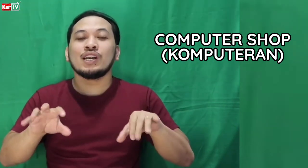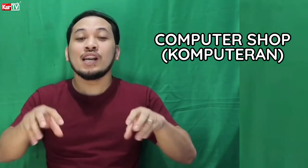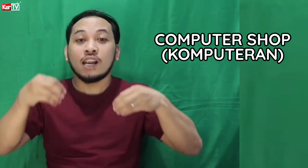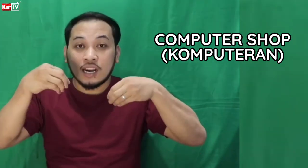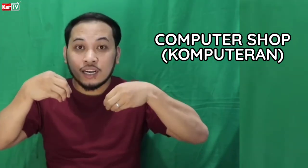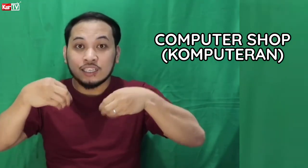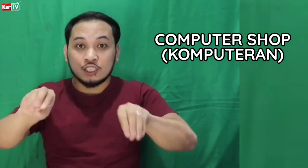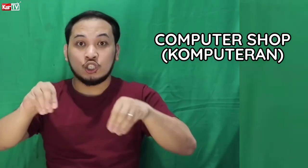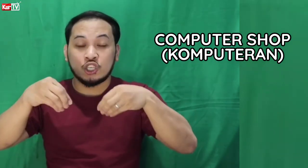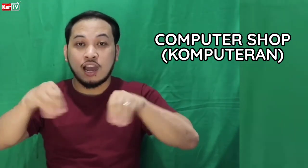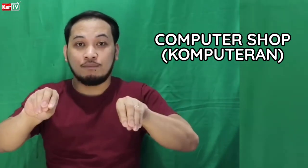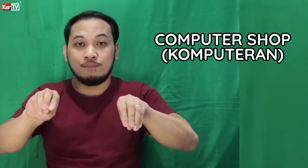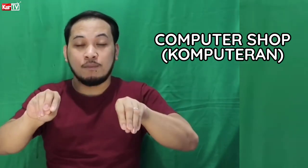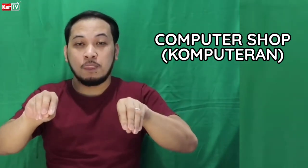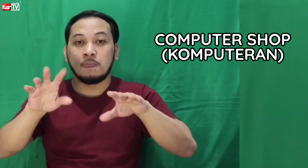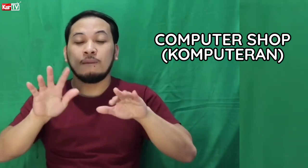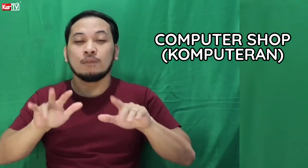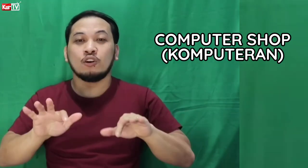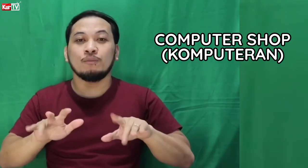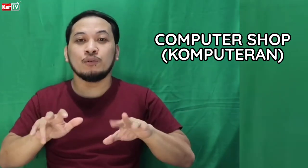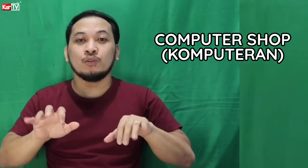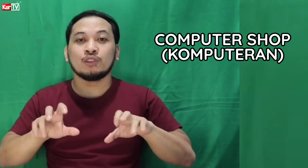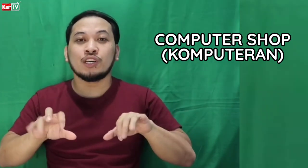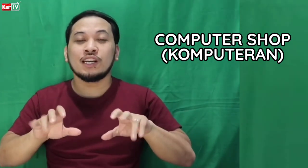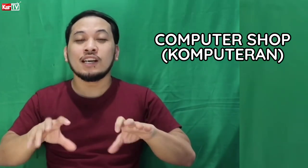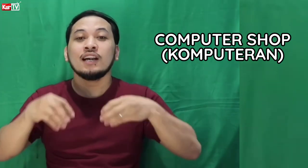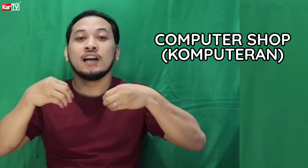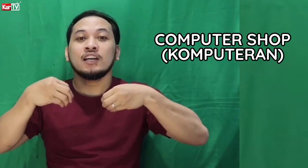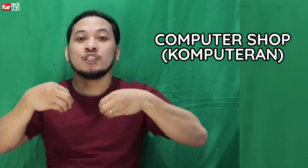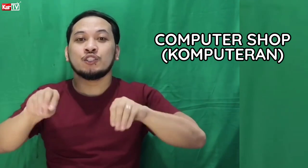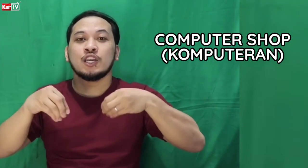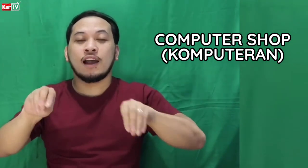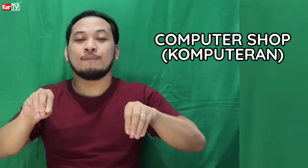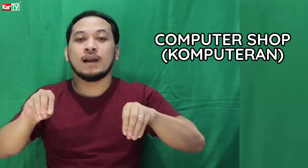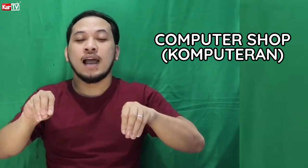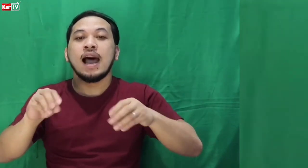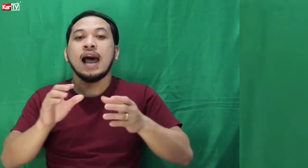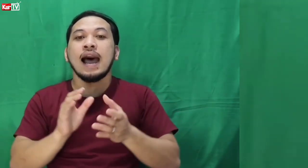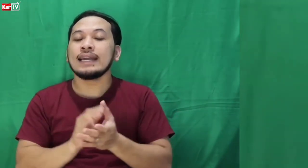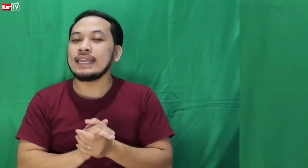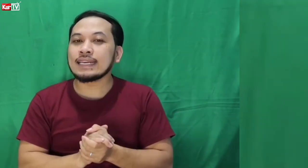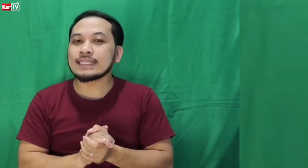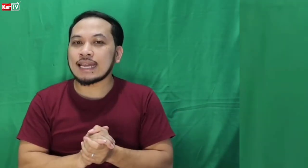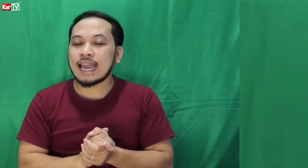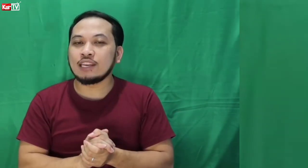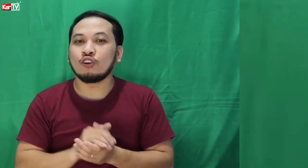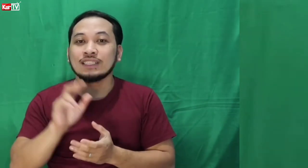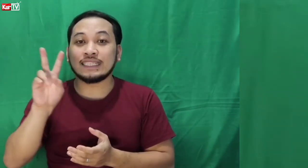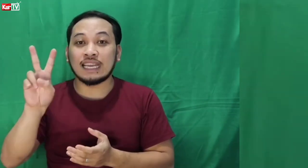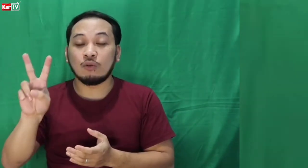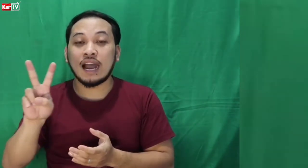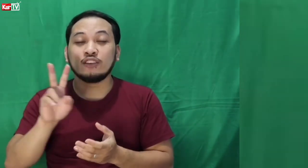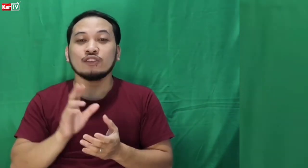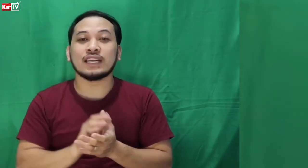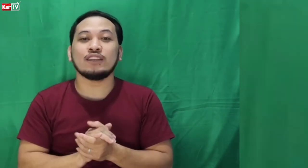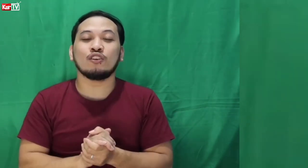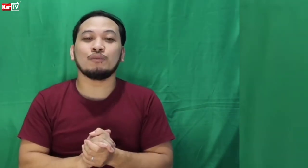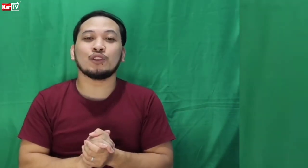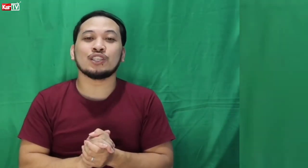Shop. Computer Shop. Ang next sign, o kasi dalawa nga yung sign ng Computer